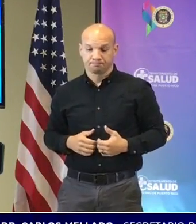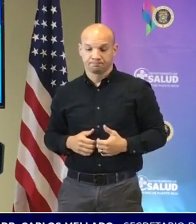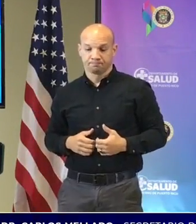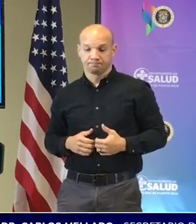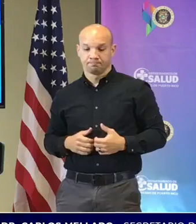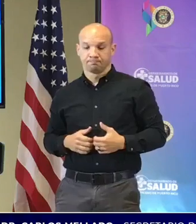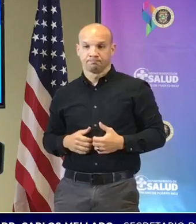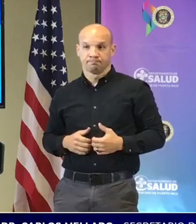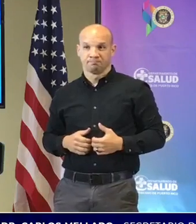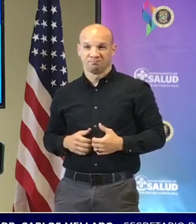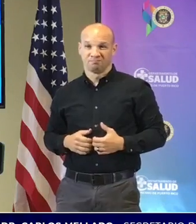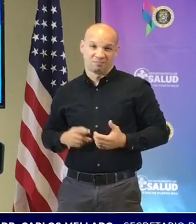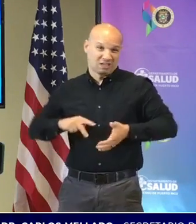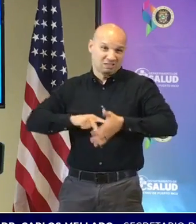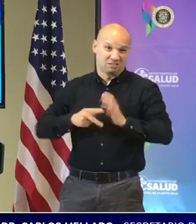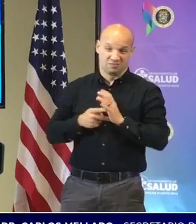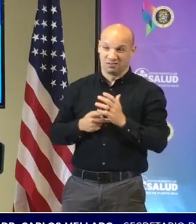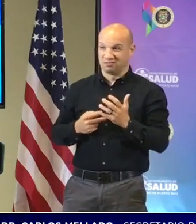hablar de lockdown